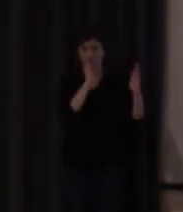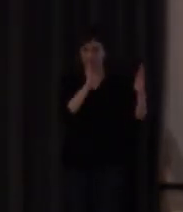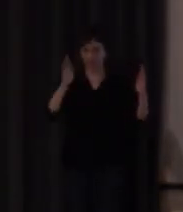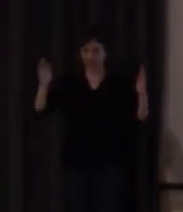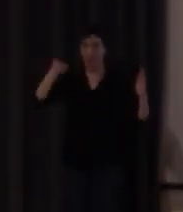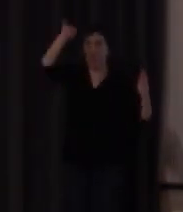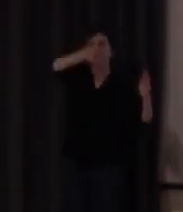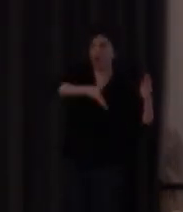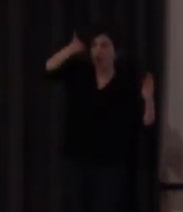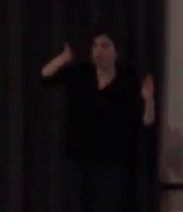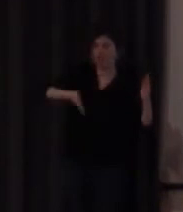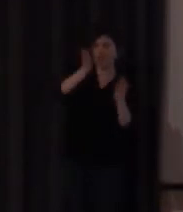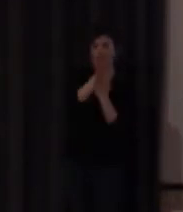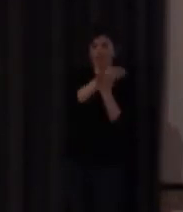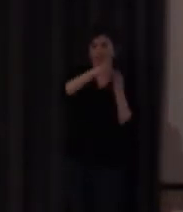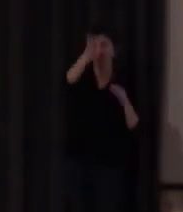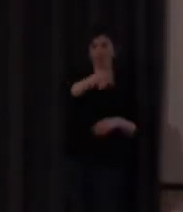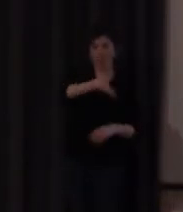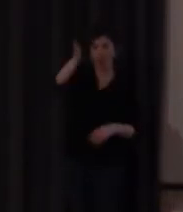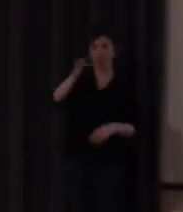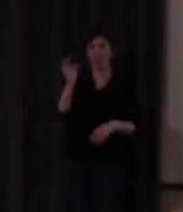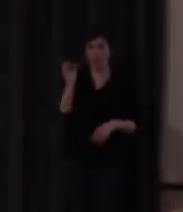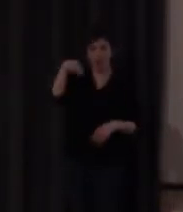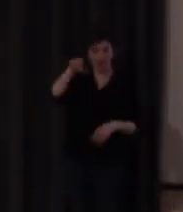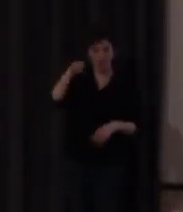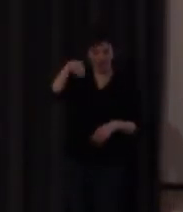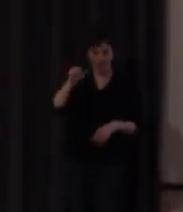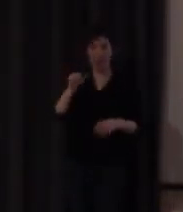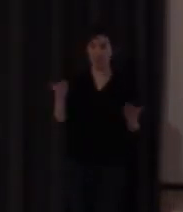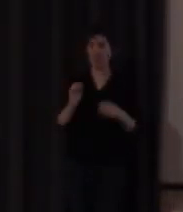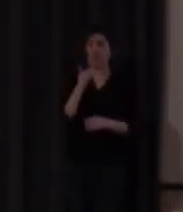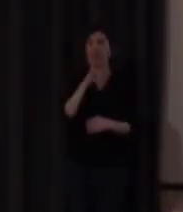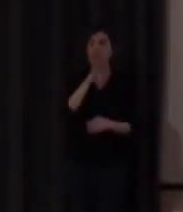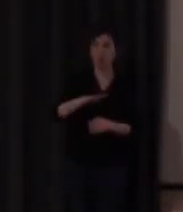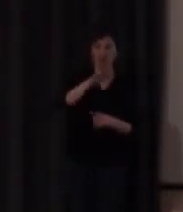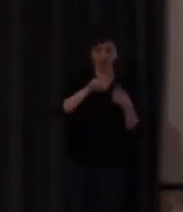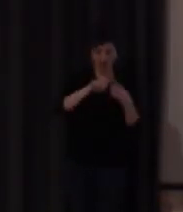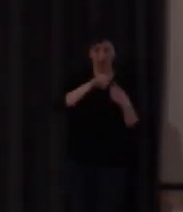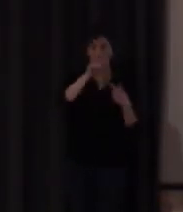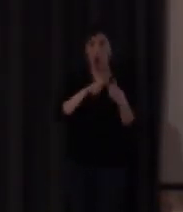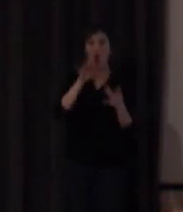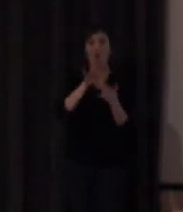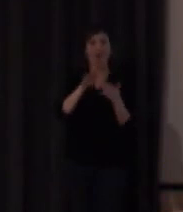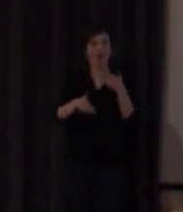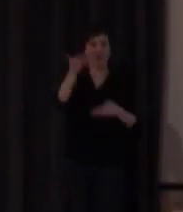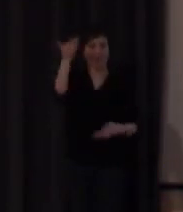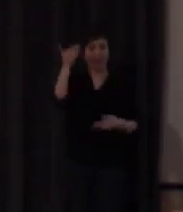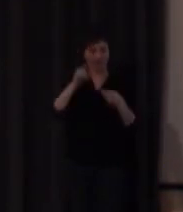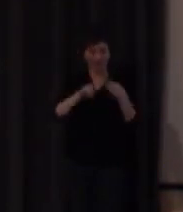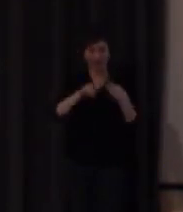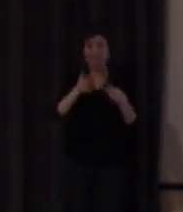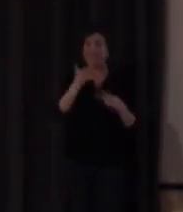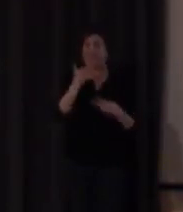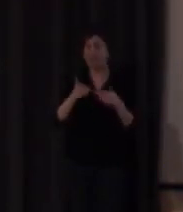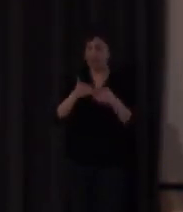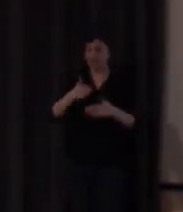fonemas de cada signo para poder escribirlo el lugar el contacto inicial si es un signo